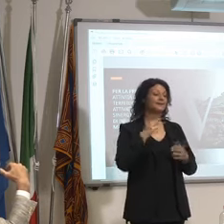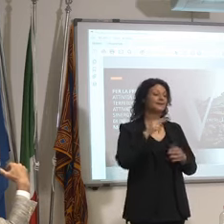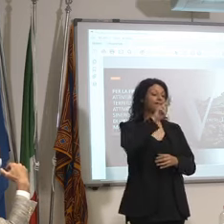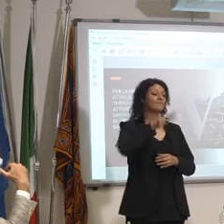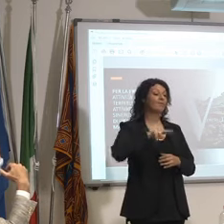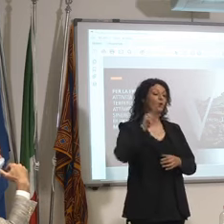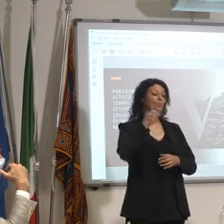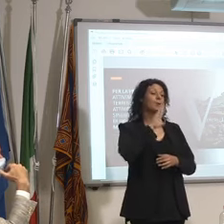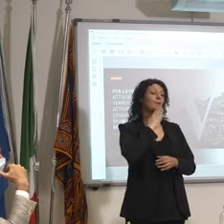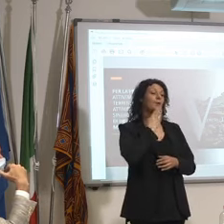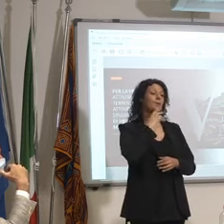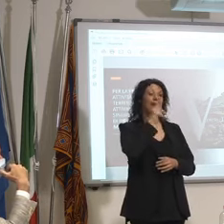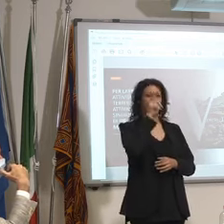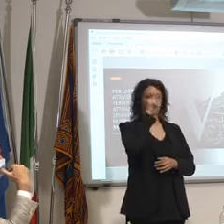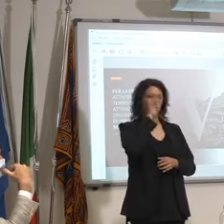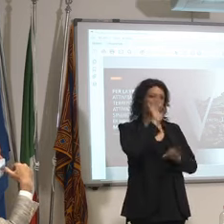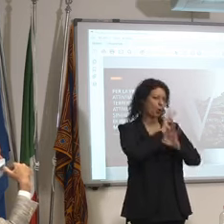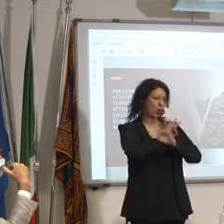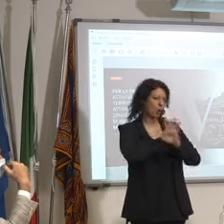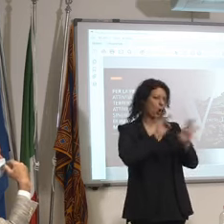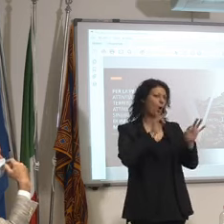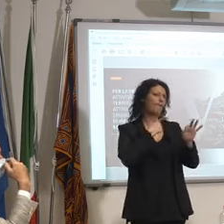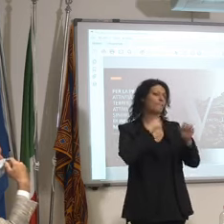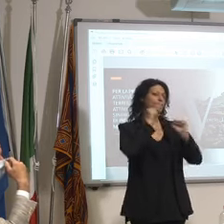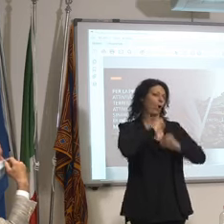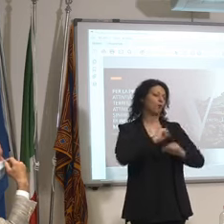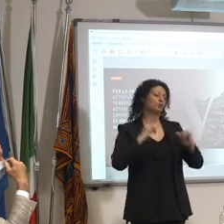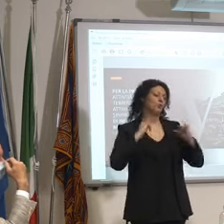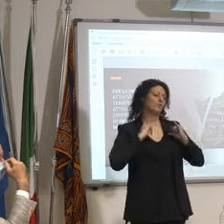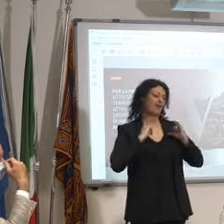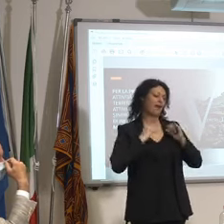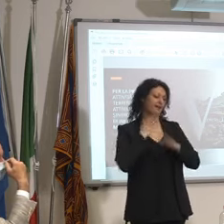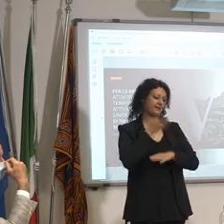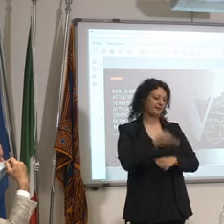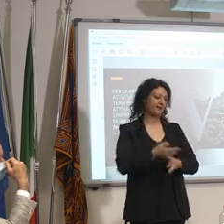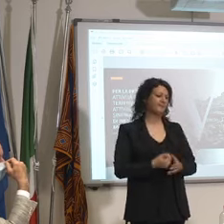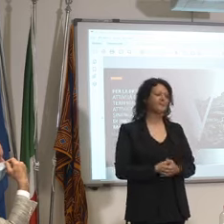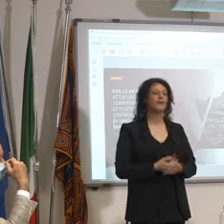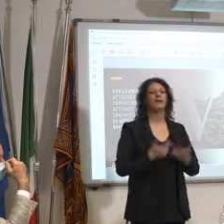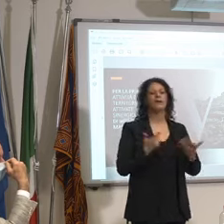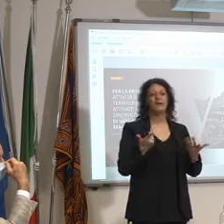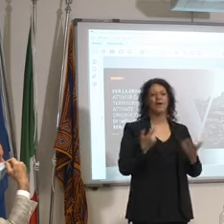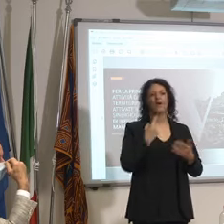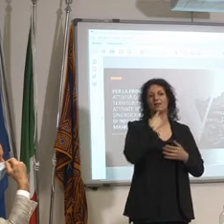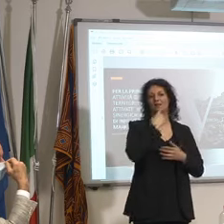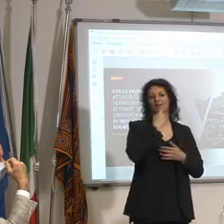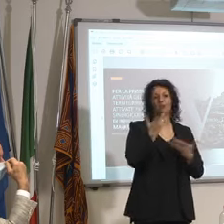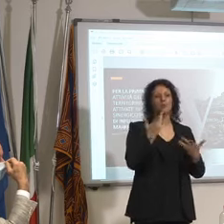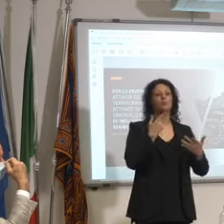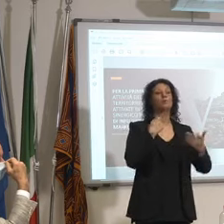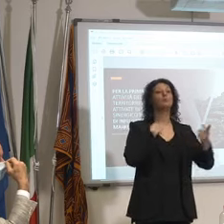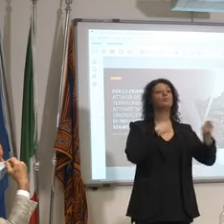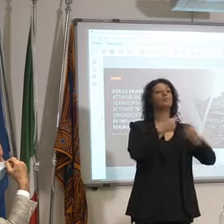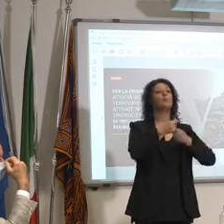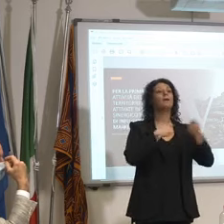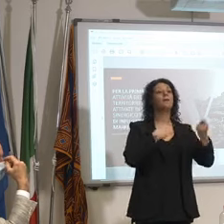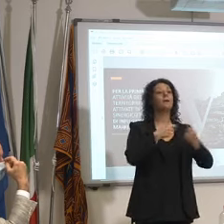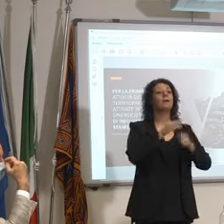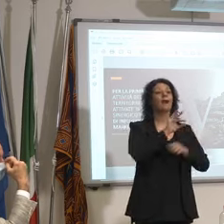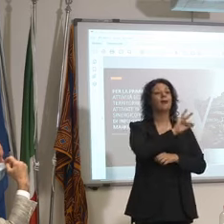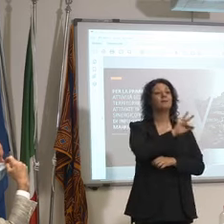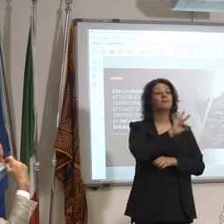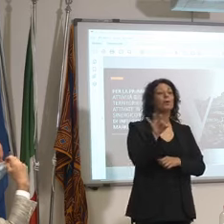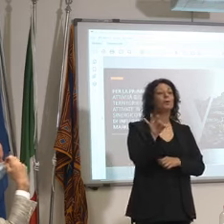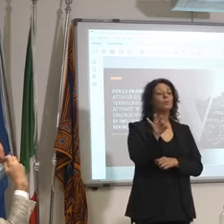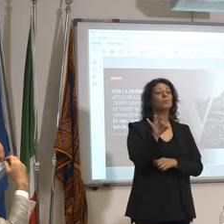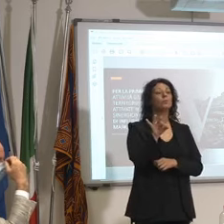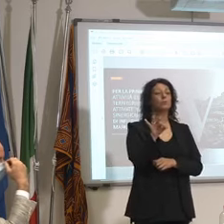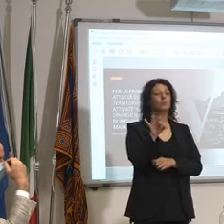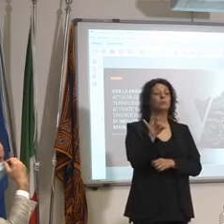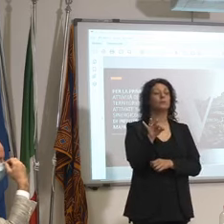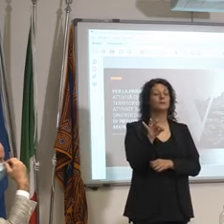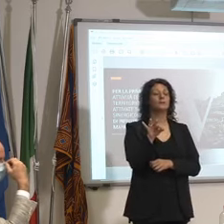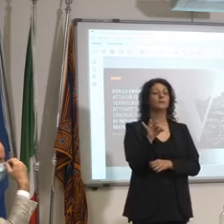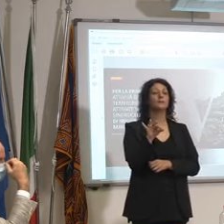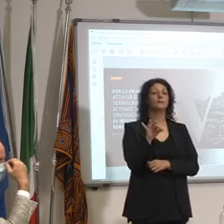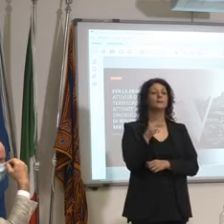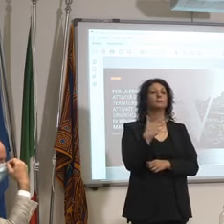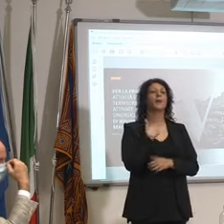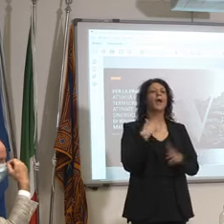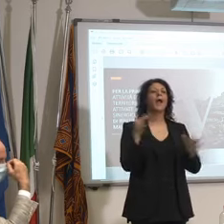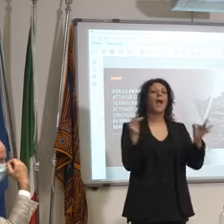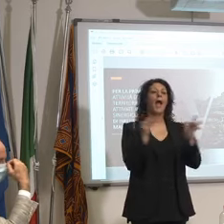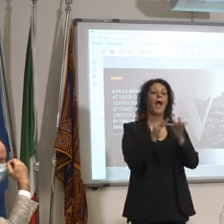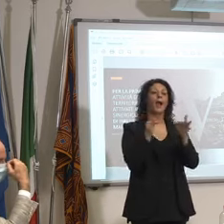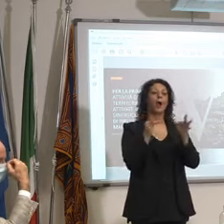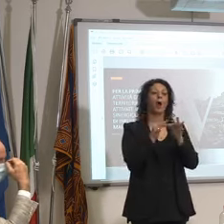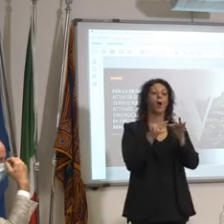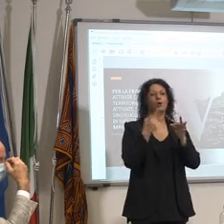però ci sono delle catene ci sono alcune catene di supermercati per esempio che stanno facendo accordi anche con le categorie per fare dei